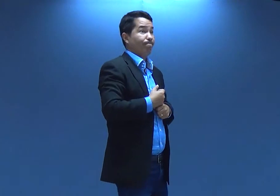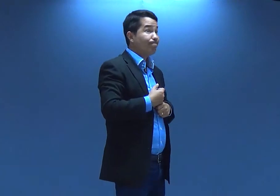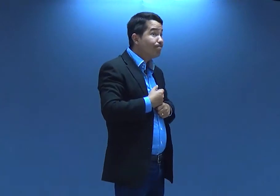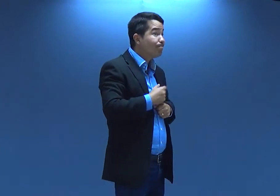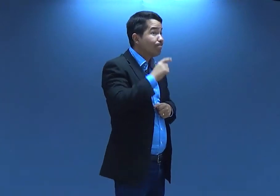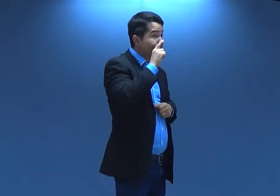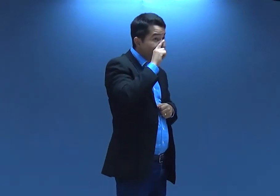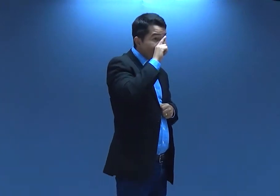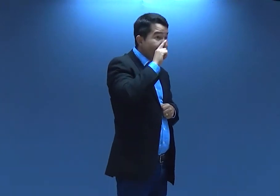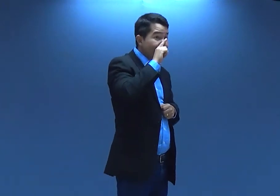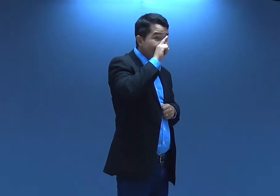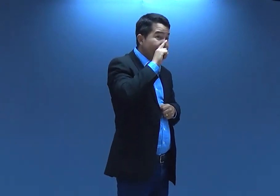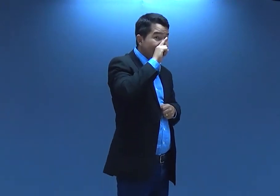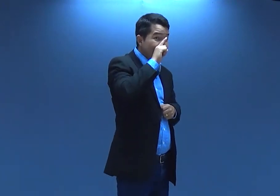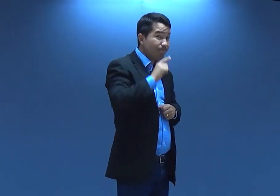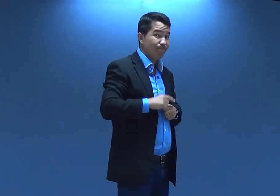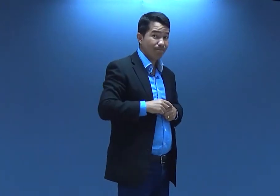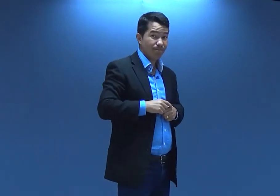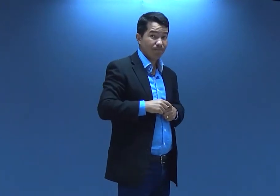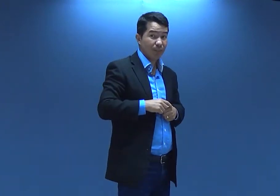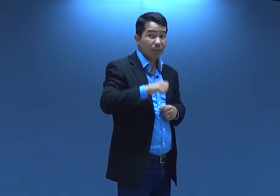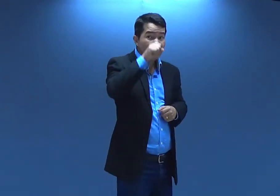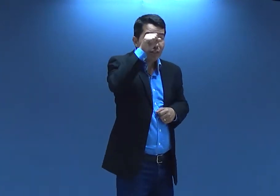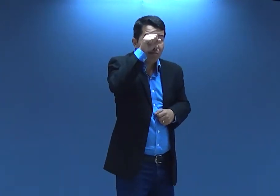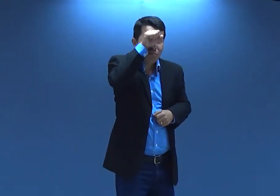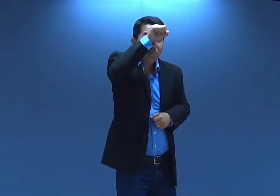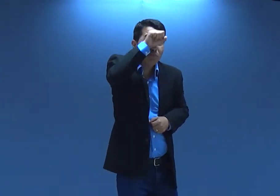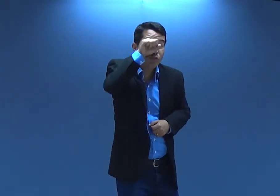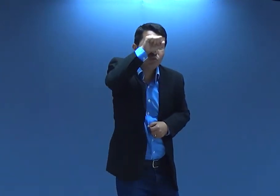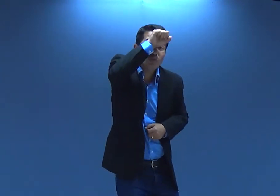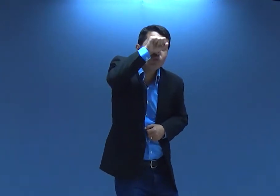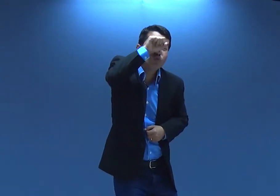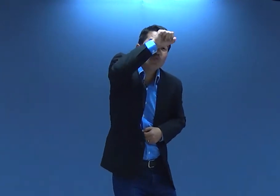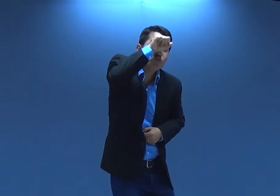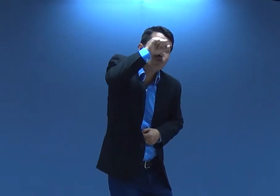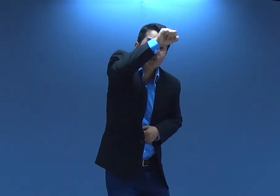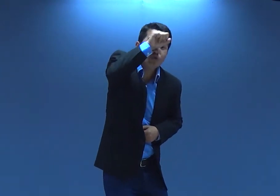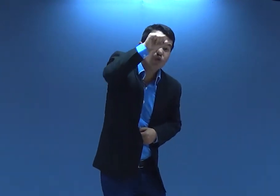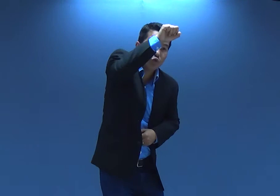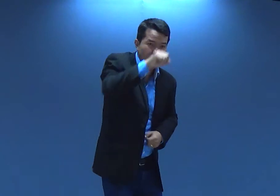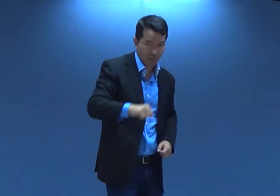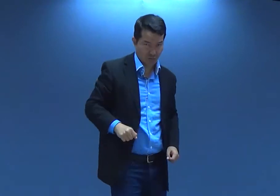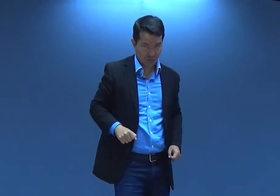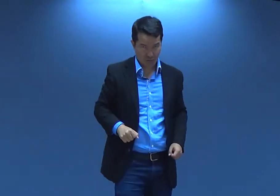meu problema. Eu vou guardar ele aqui pra mim. Gente, isso é perigoso. Ó, é muito perigoso.